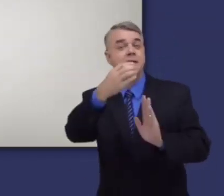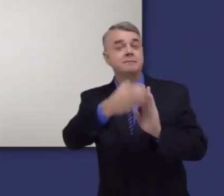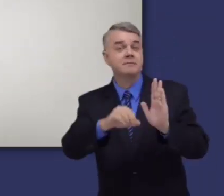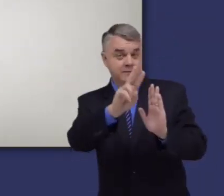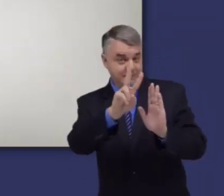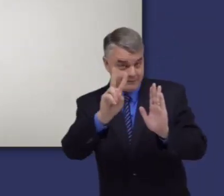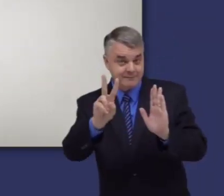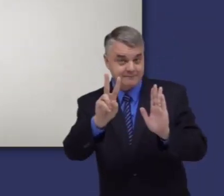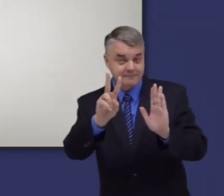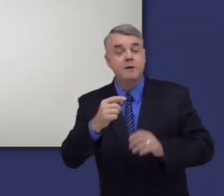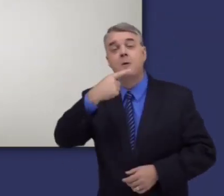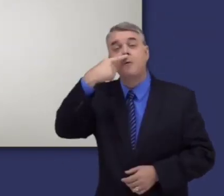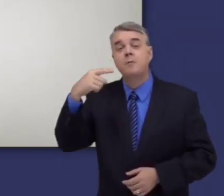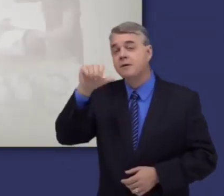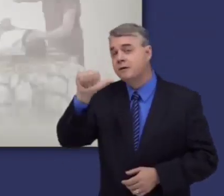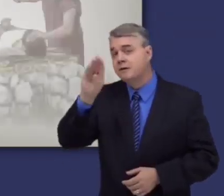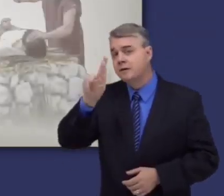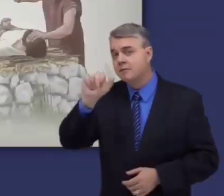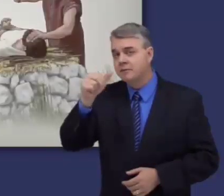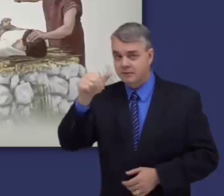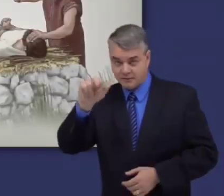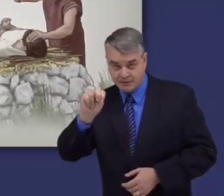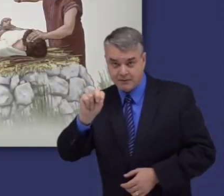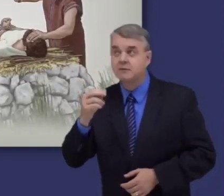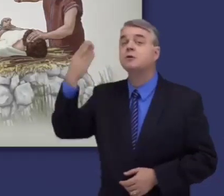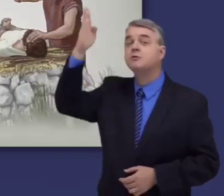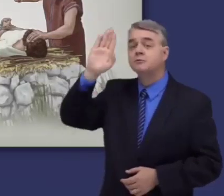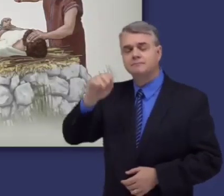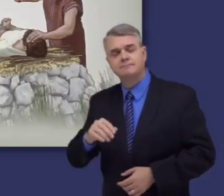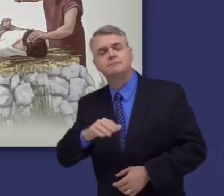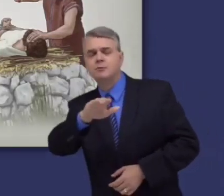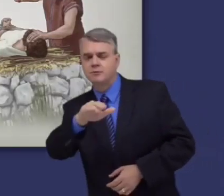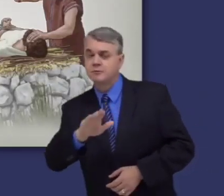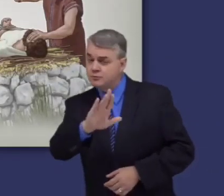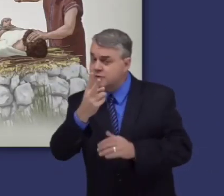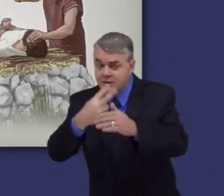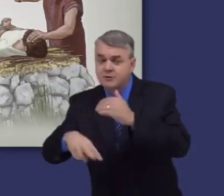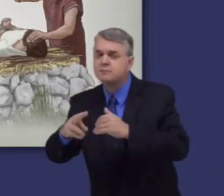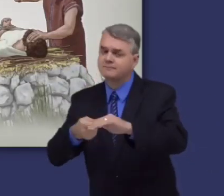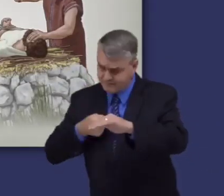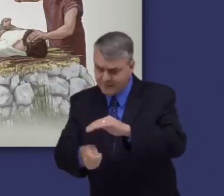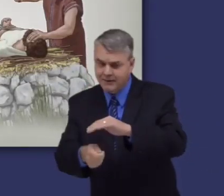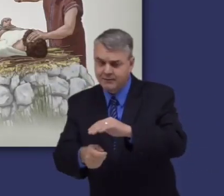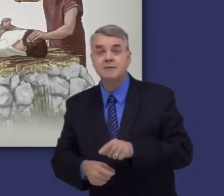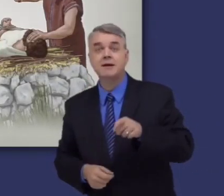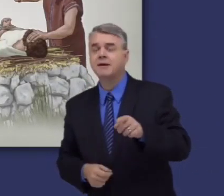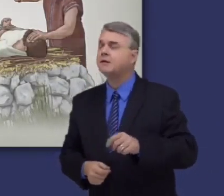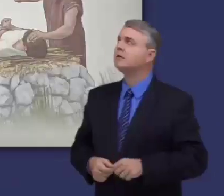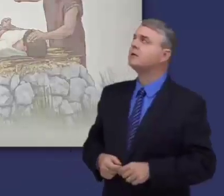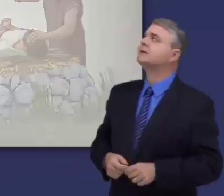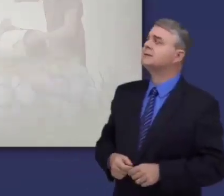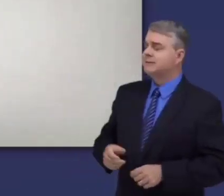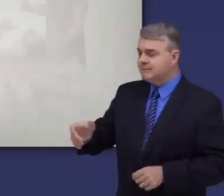En el capítulo 22, Jehová le pide a Abrán que sacrifique a su hijo Isaac. Pero cuando Abrán está